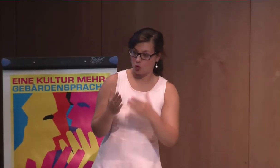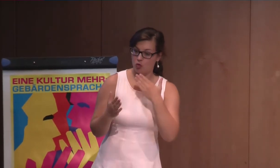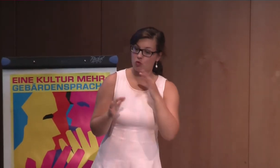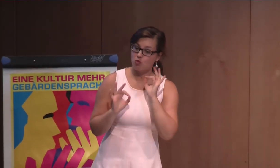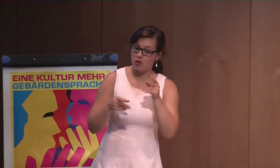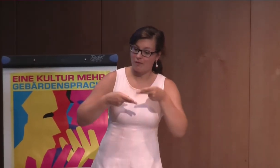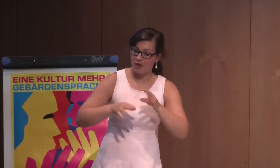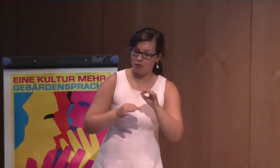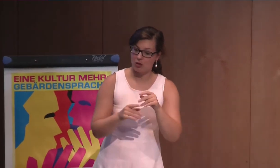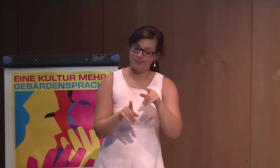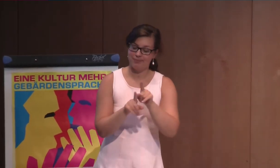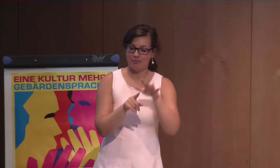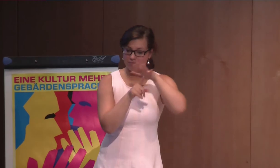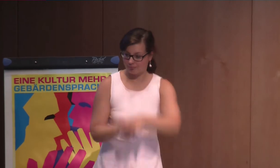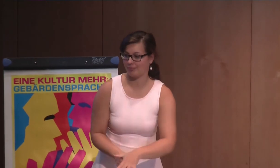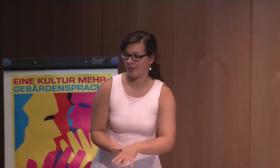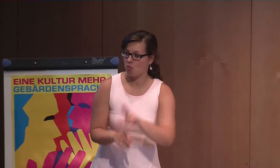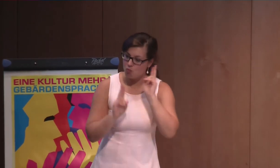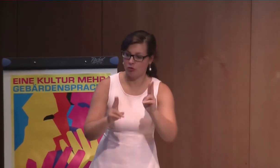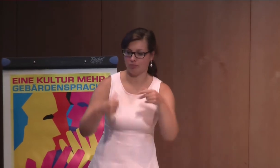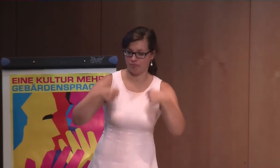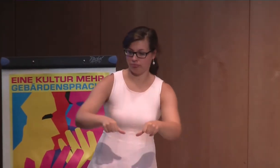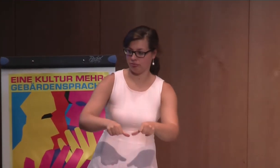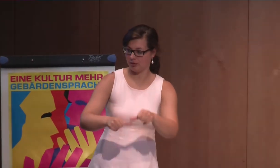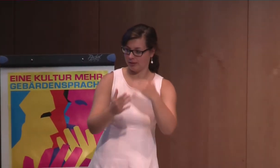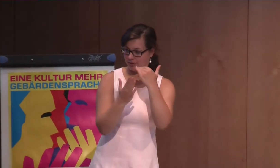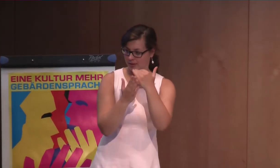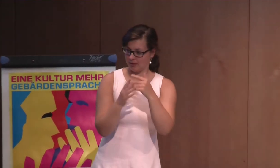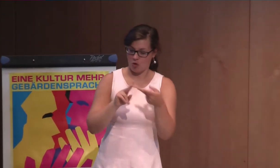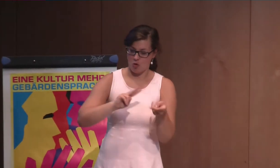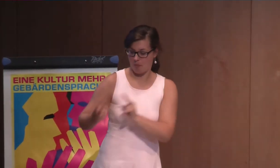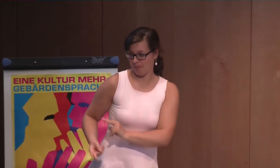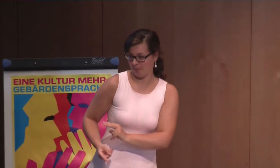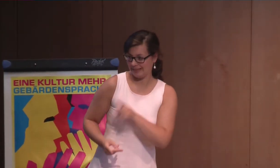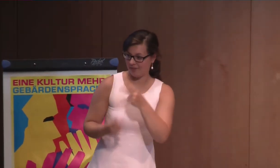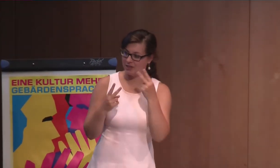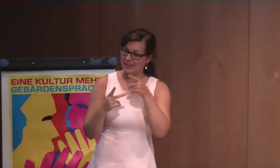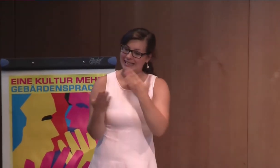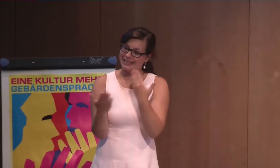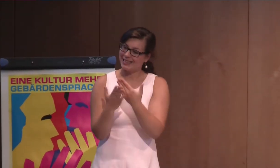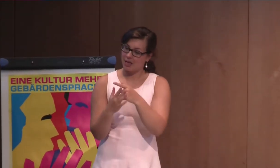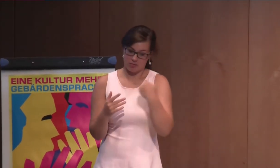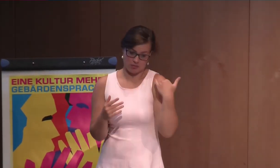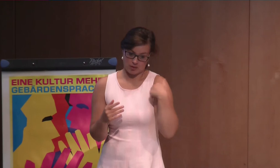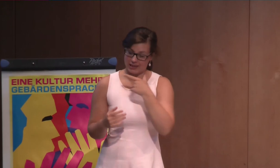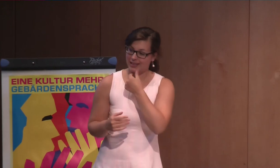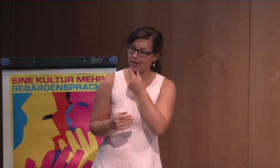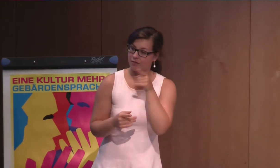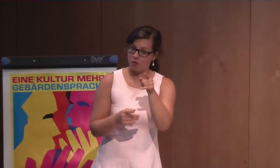ist. Durch die UN-Konvention haben wir die Situation, dass sie verpflichtet werden, diese Gesetze auch umzusetzen. Und das ist wichtig,